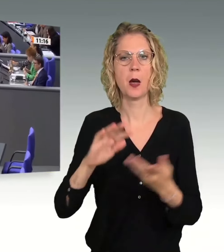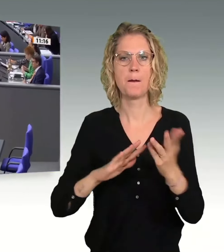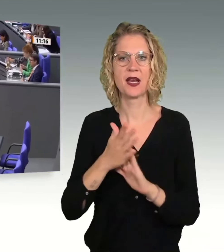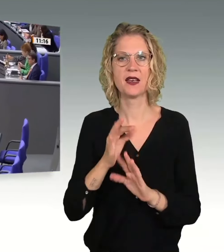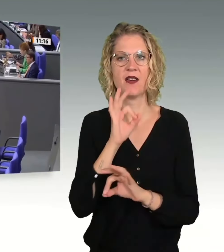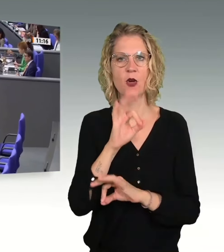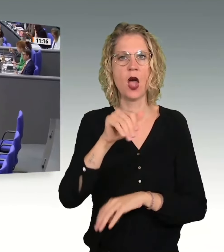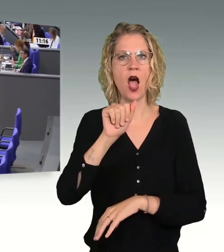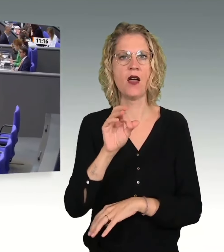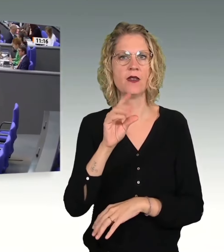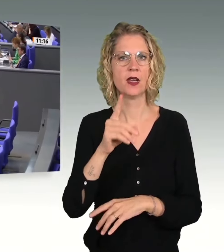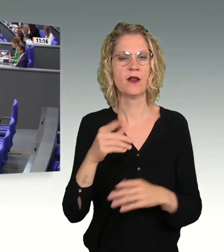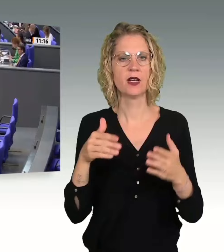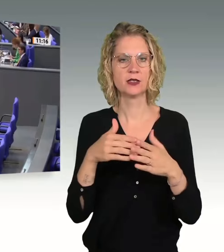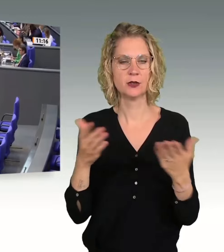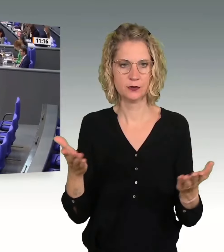Bitte?